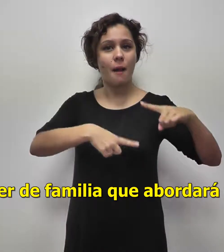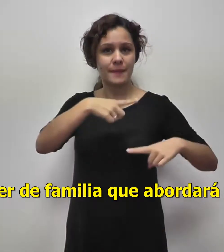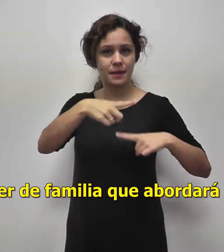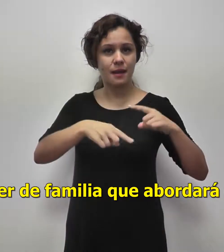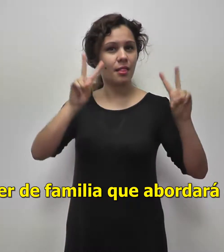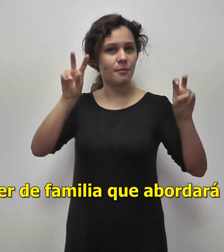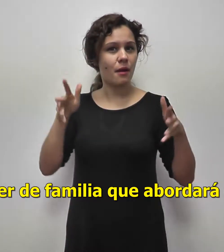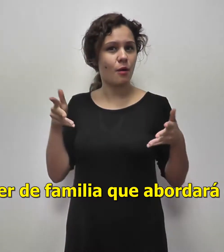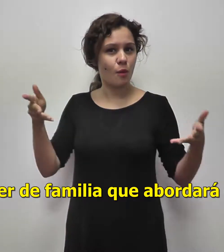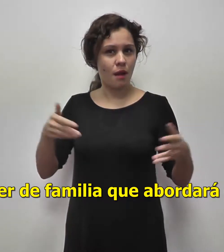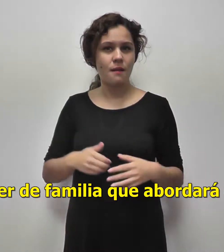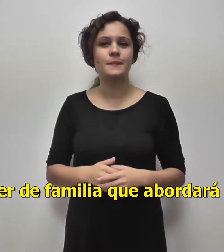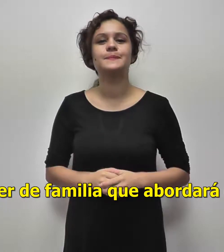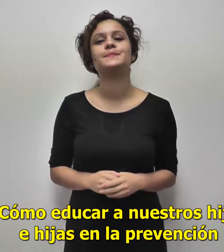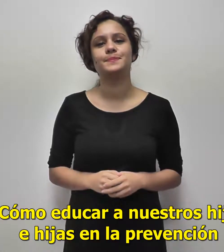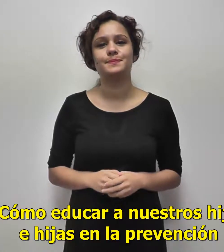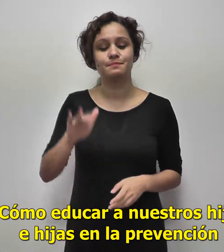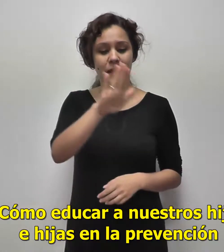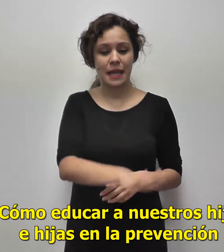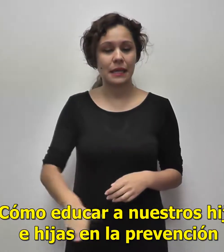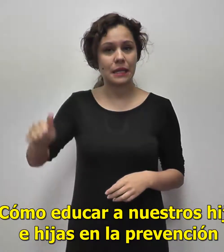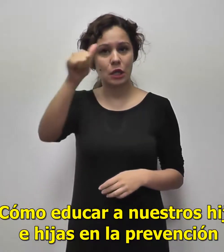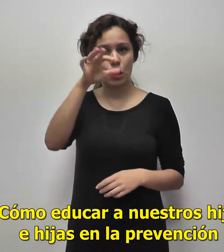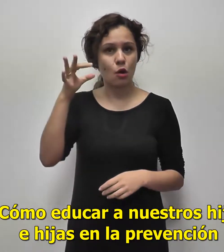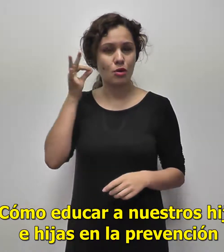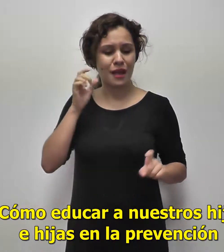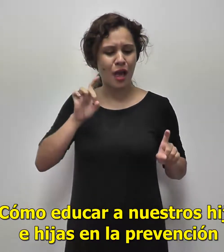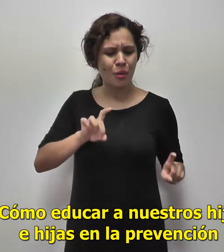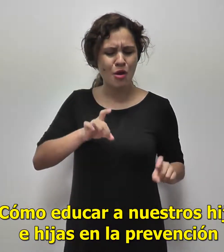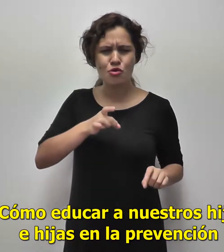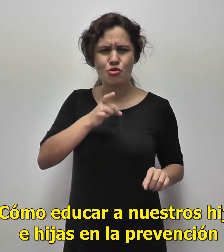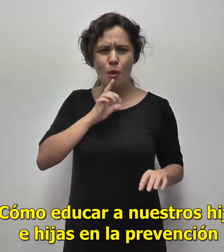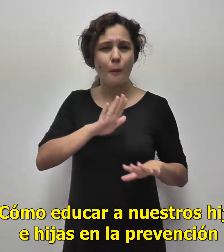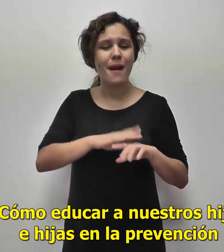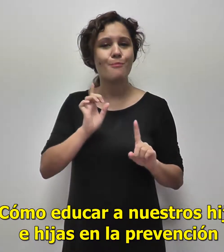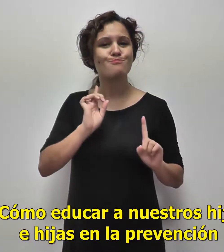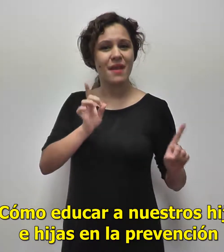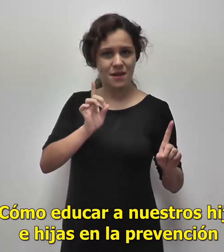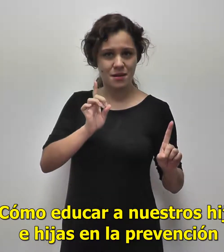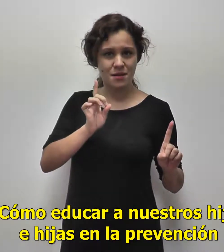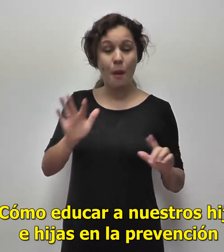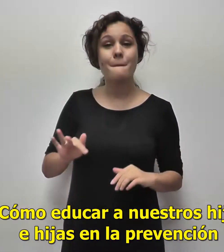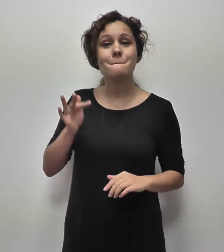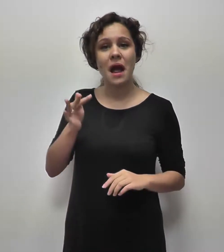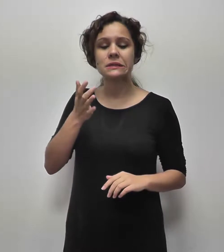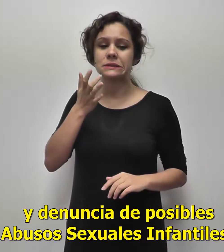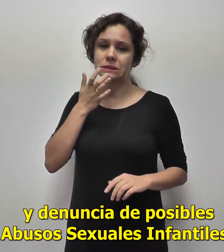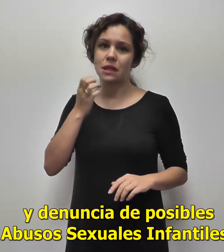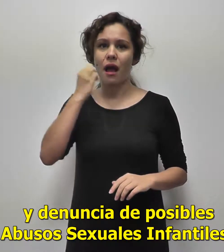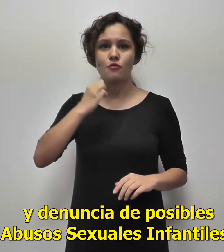taller de familia que abordará el tema de cómo educar a nuestros hijos e hijas en la prevención